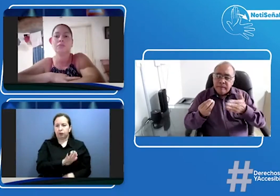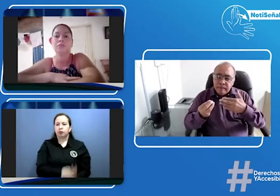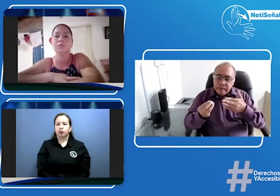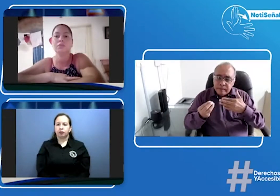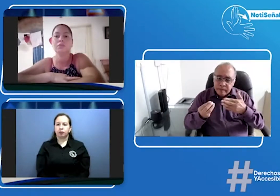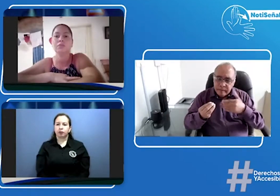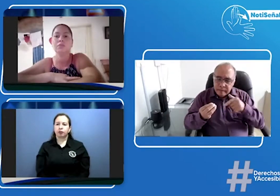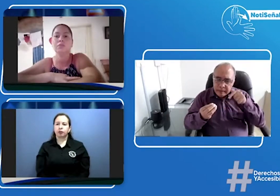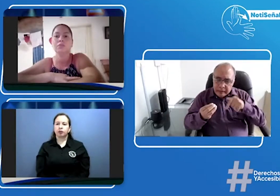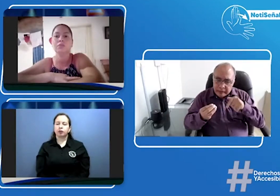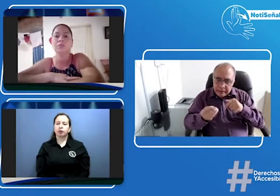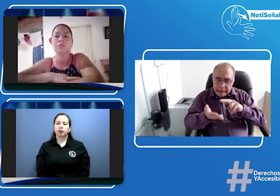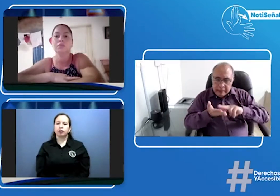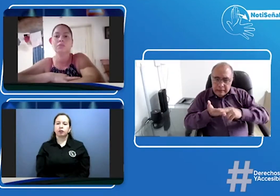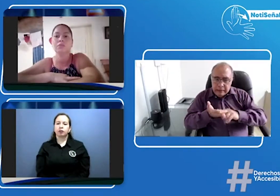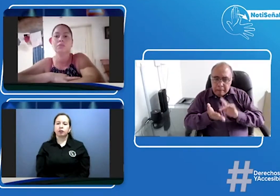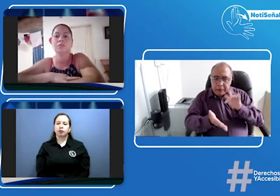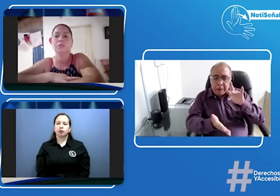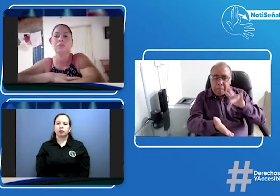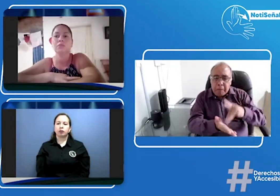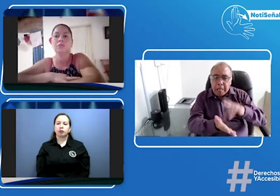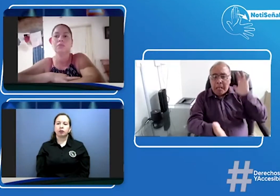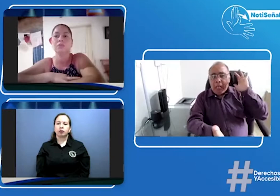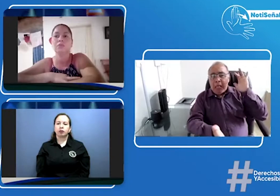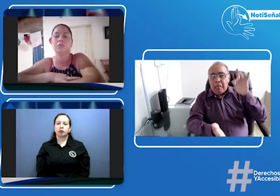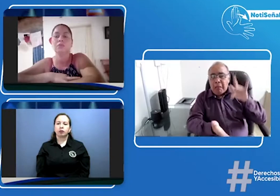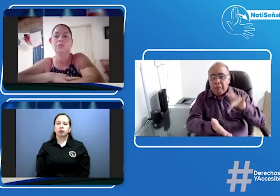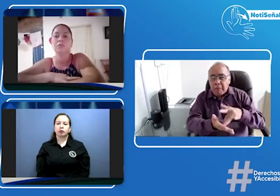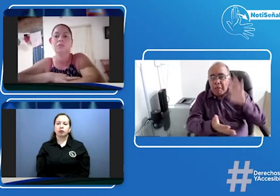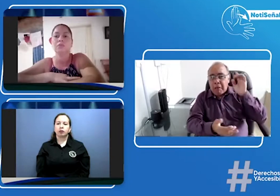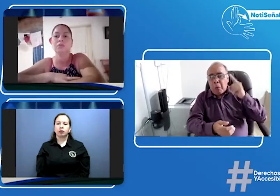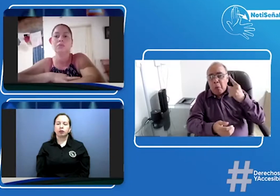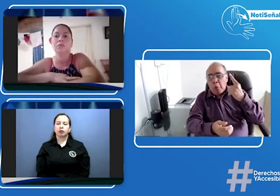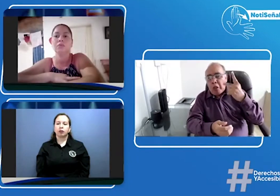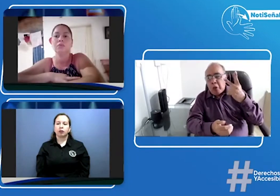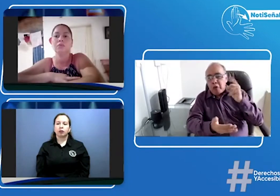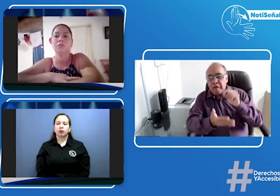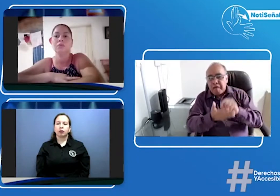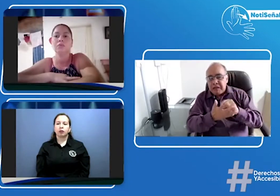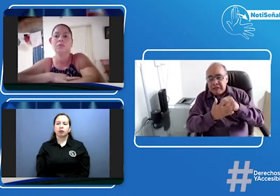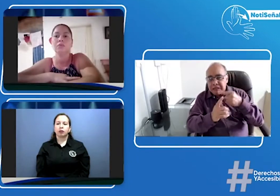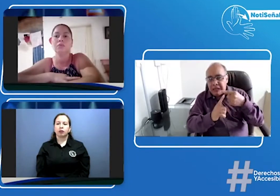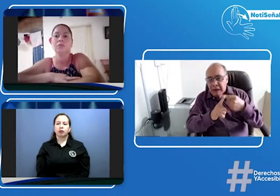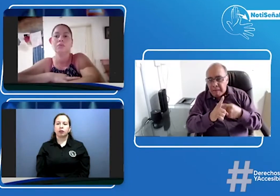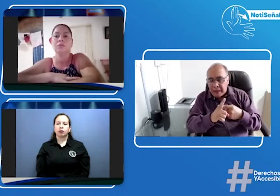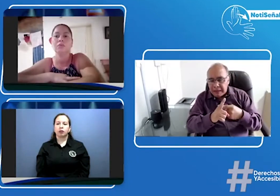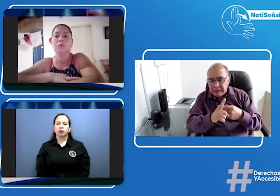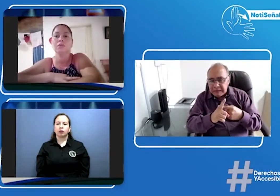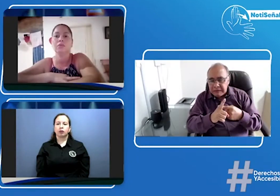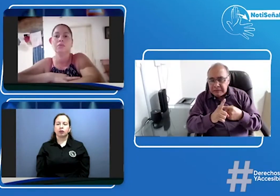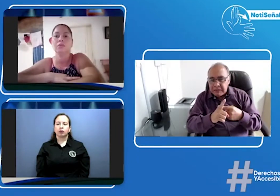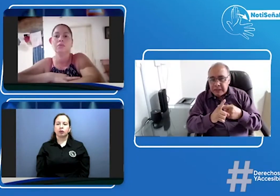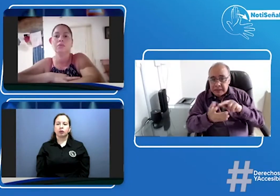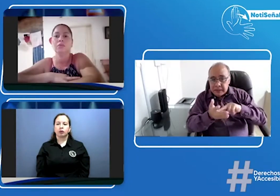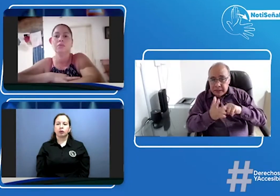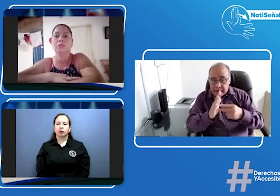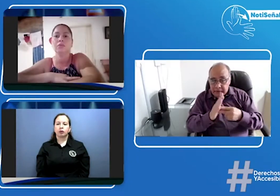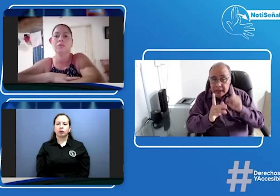y de de la Jagua va a la Jagua va un intérprete todo el